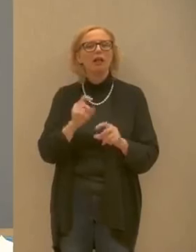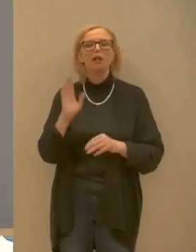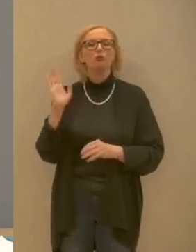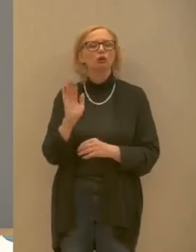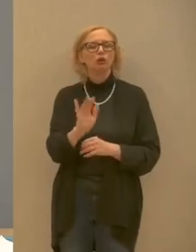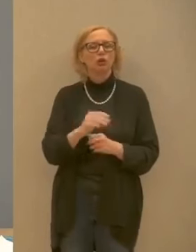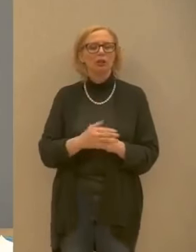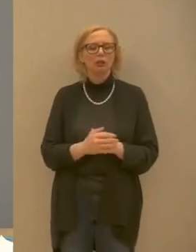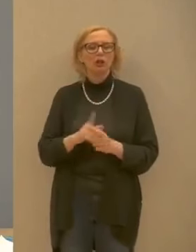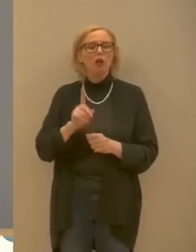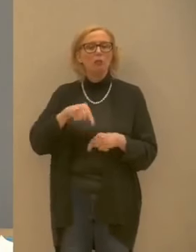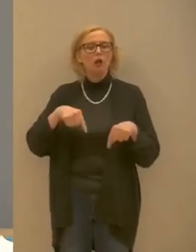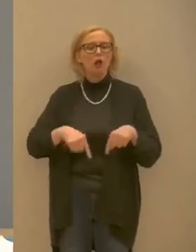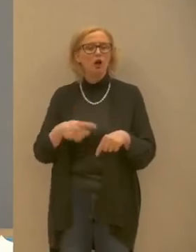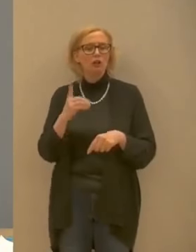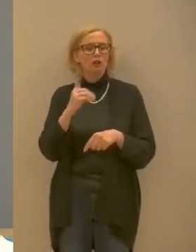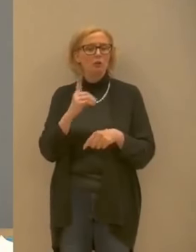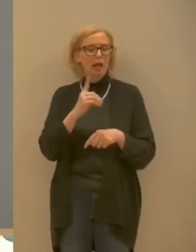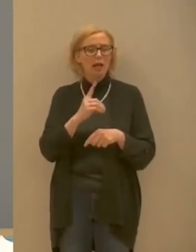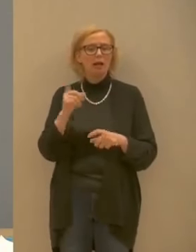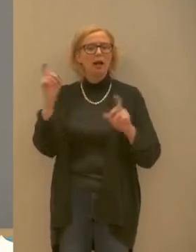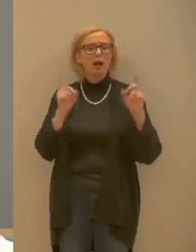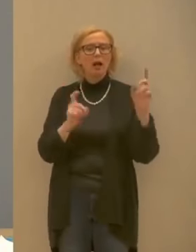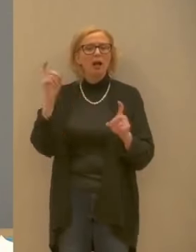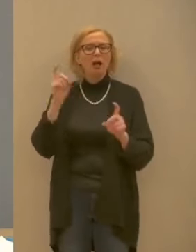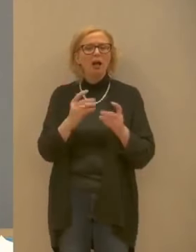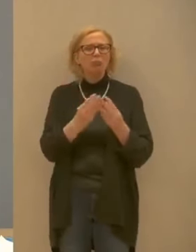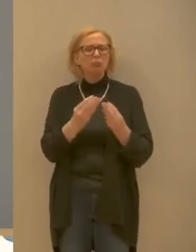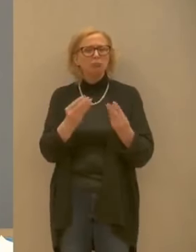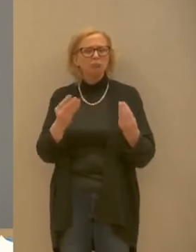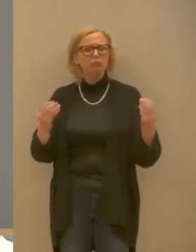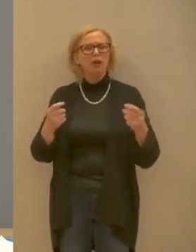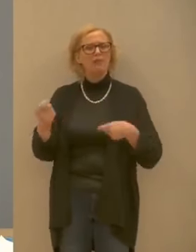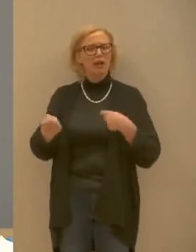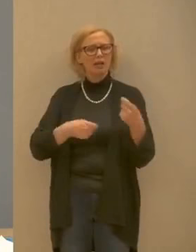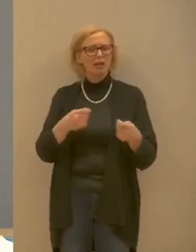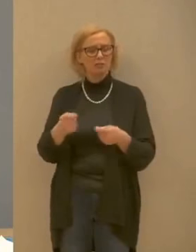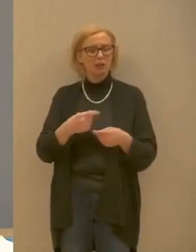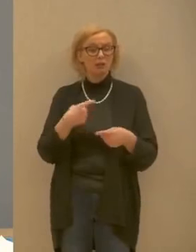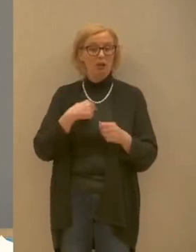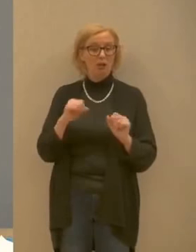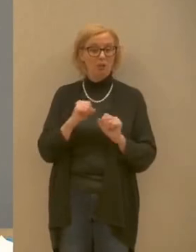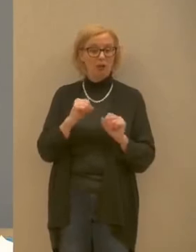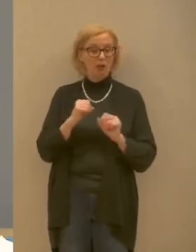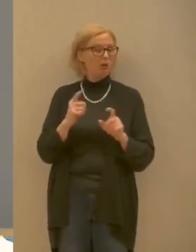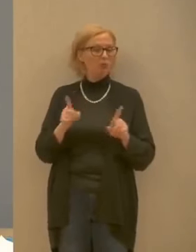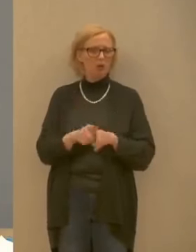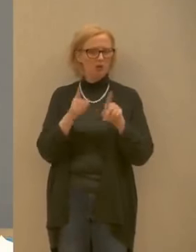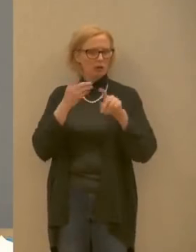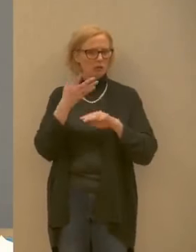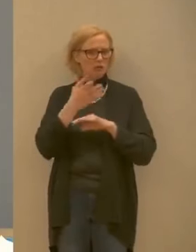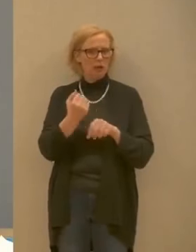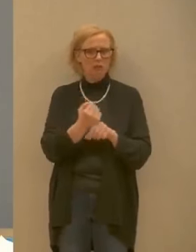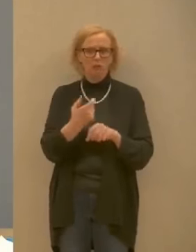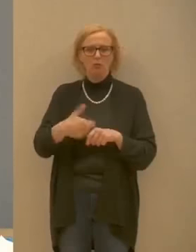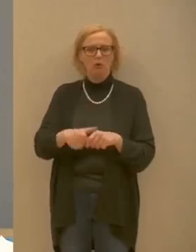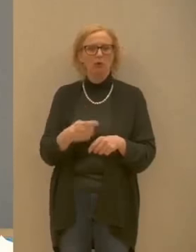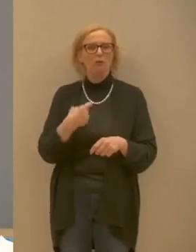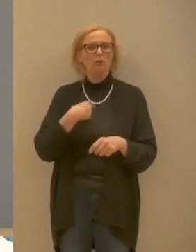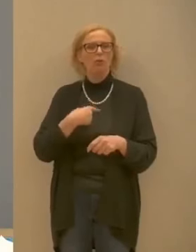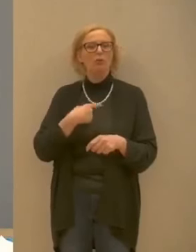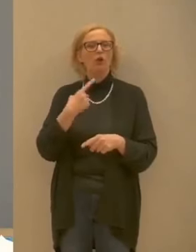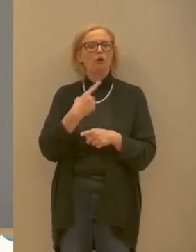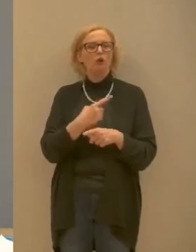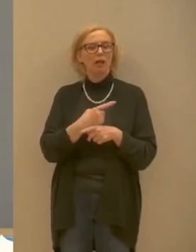giorni anche oggi domenica non è possibile tutta questa gente a far la spesa io ho paura ma vado al lavoro perché è un mio dovere ho una